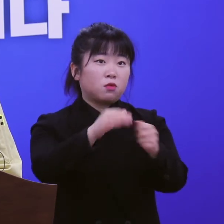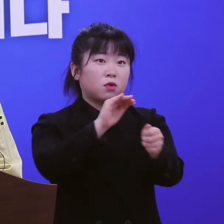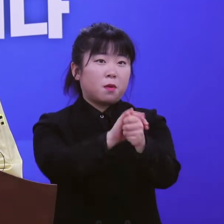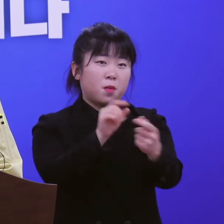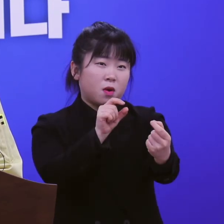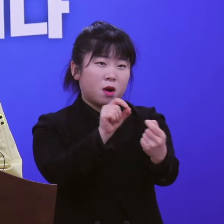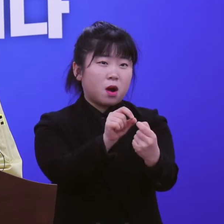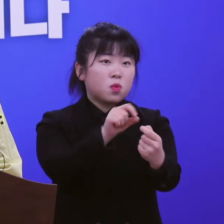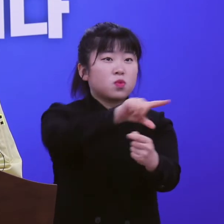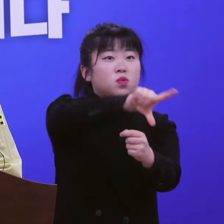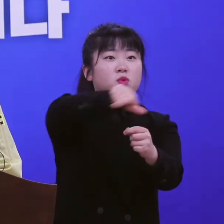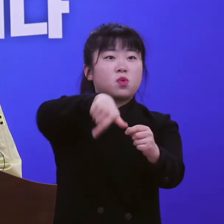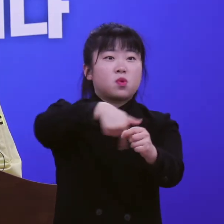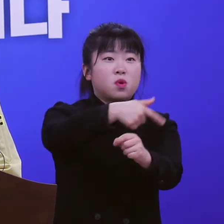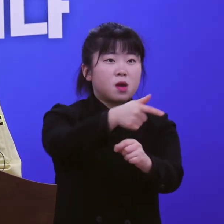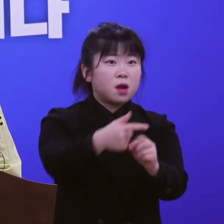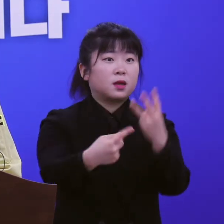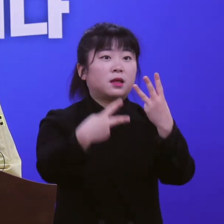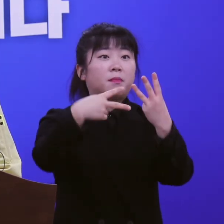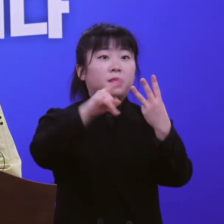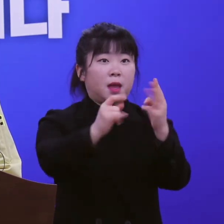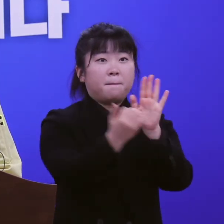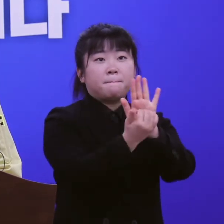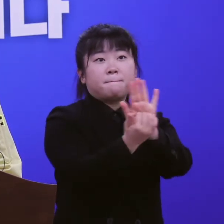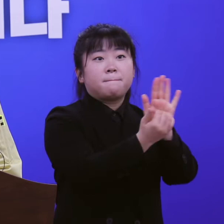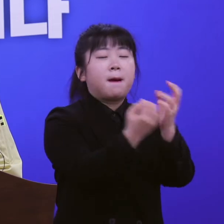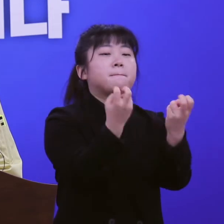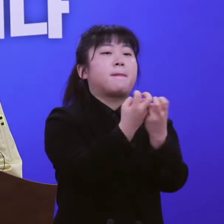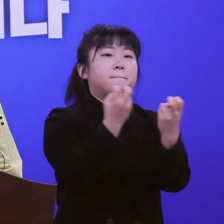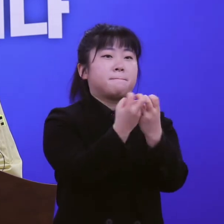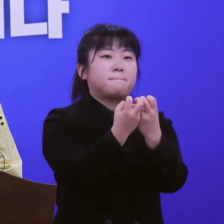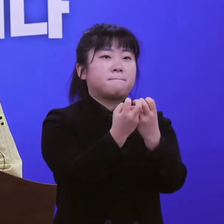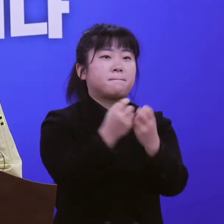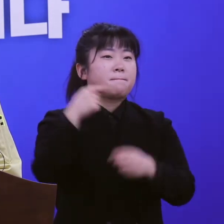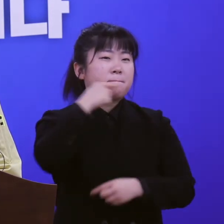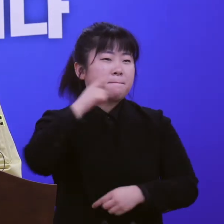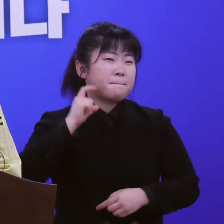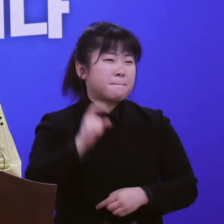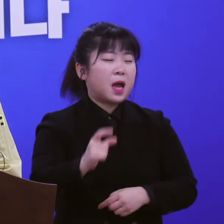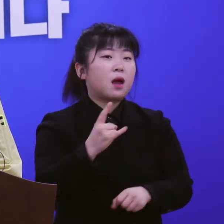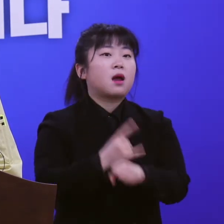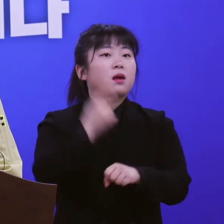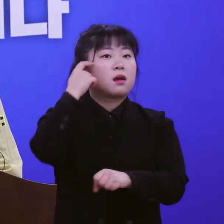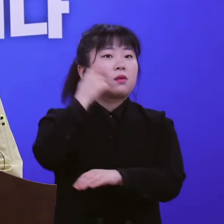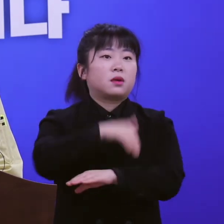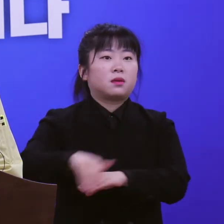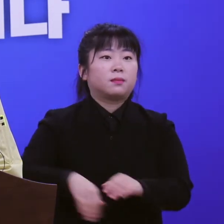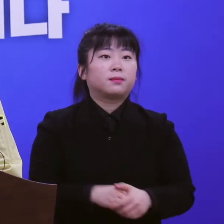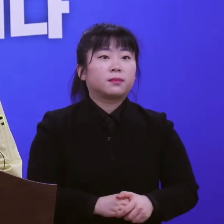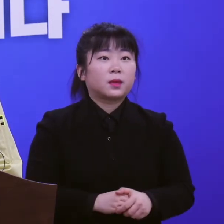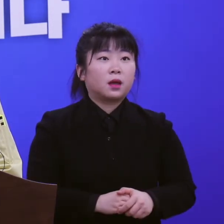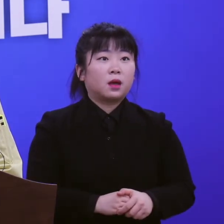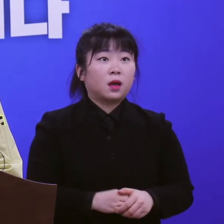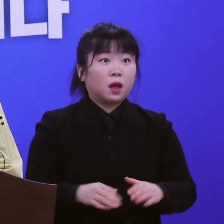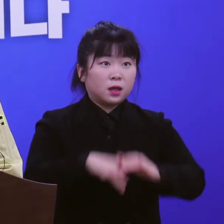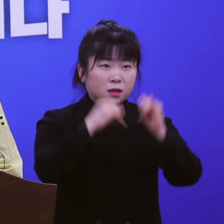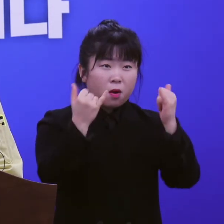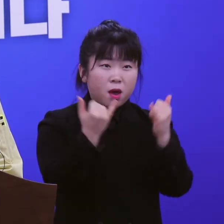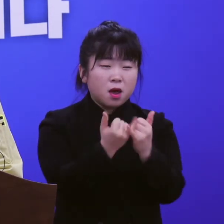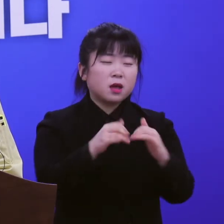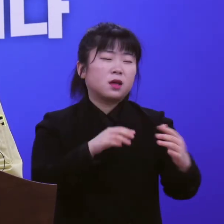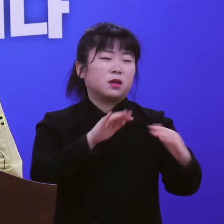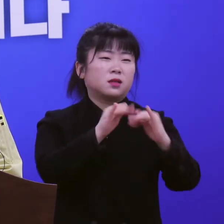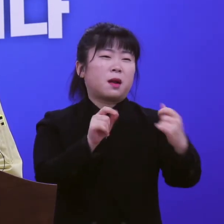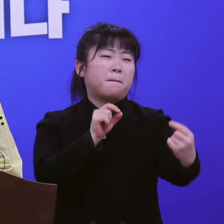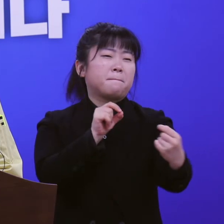중심으로 3대 방역 대책을 강화해 추진해 가겠습니다. 사회적 거리 두기는 여전히